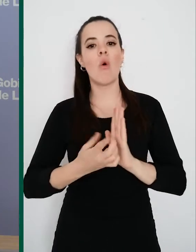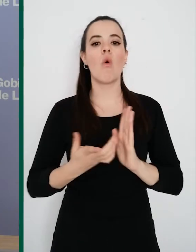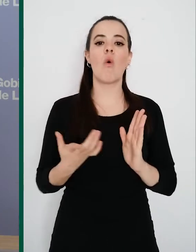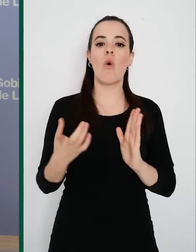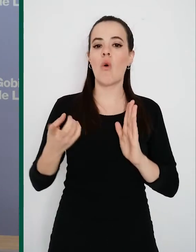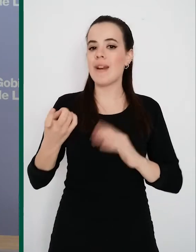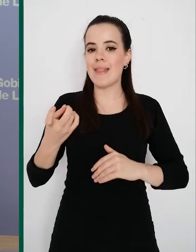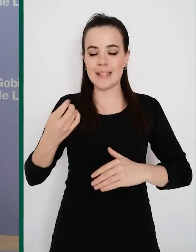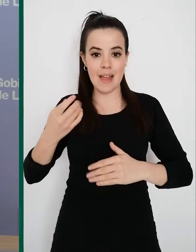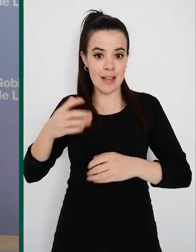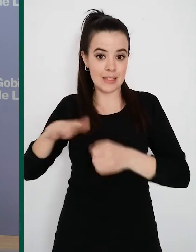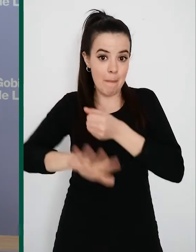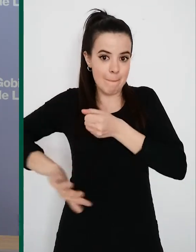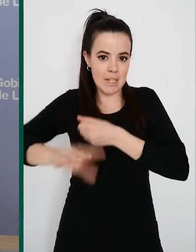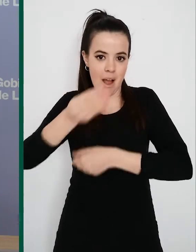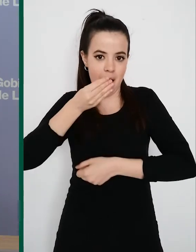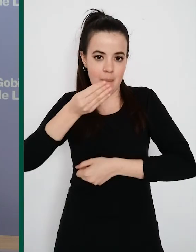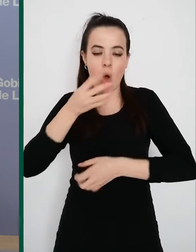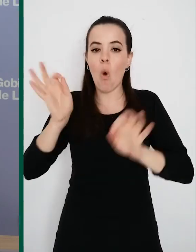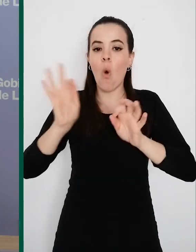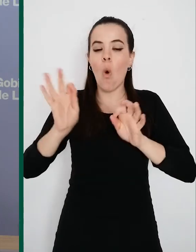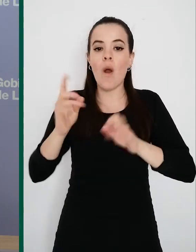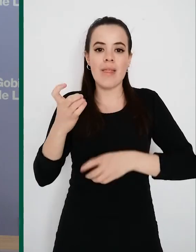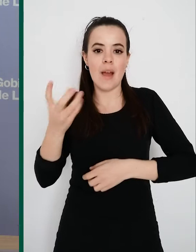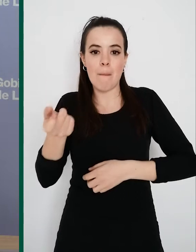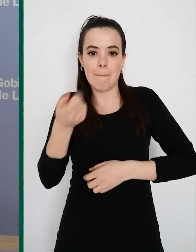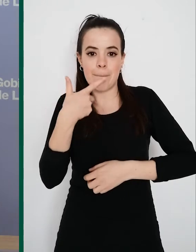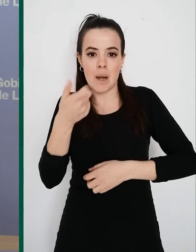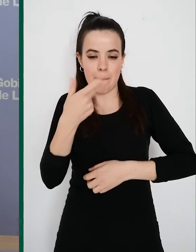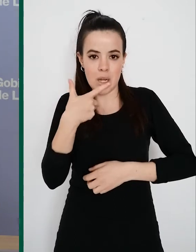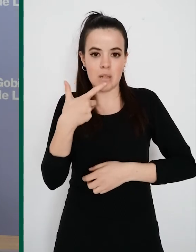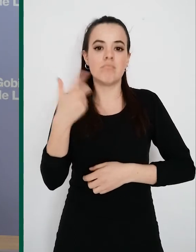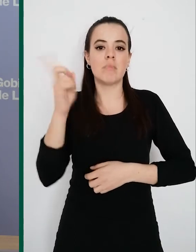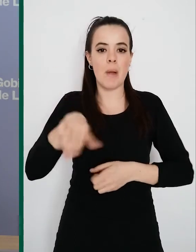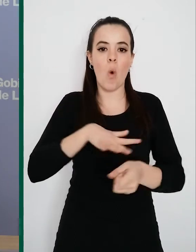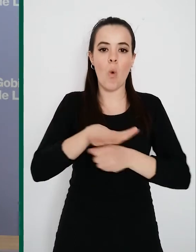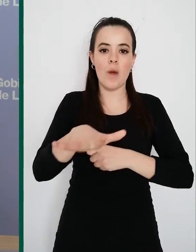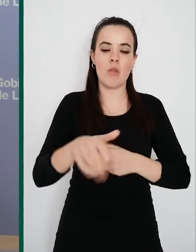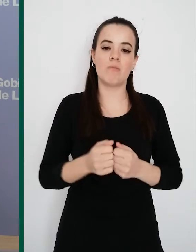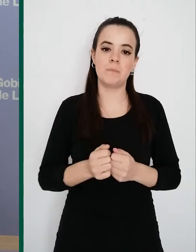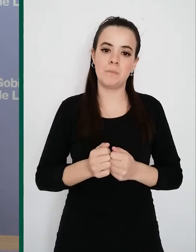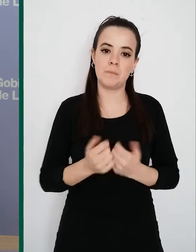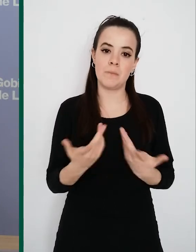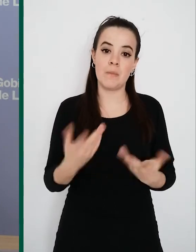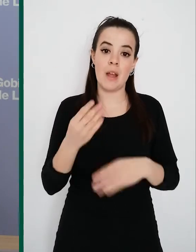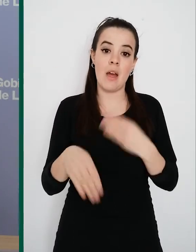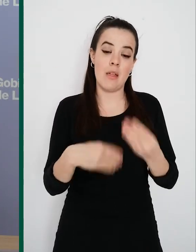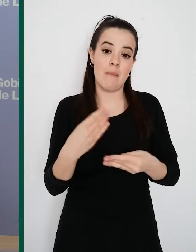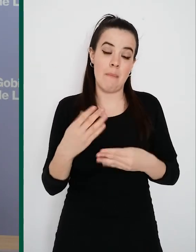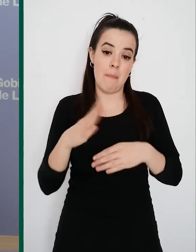básicas de alimentación, de adherencia terapéutica, llevando a cabo intervenciones que nos puedan equilibrar el efecto del aislamiento.